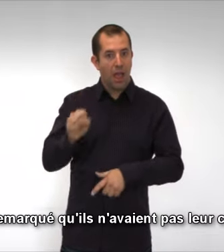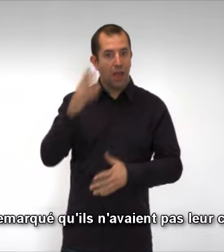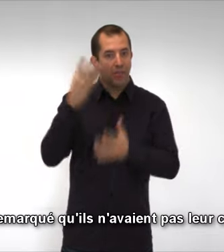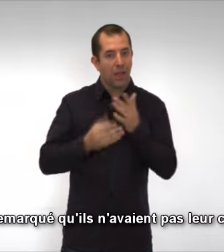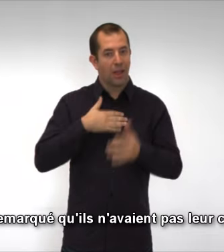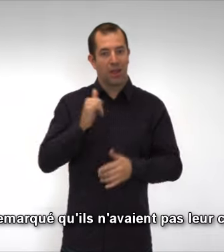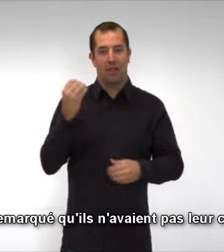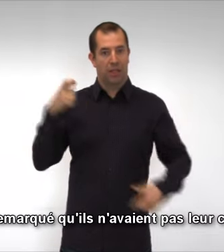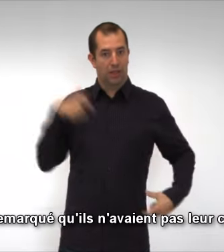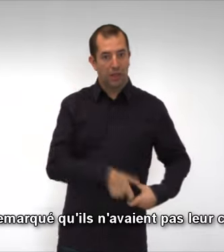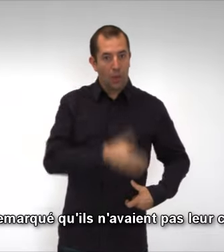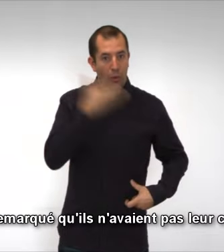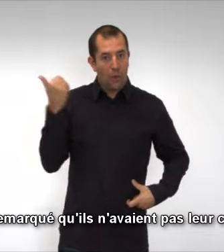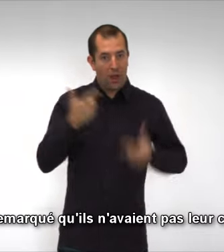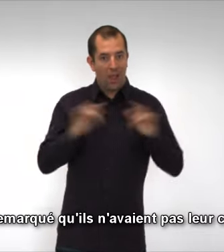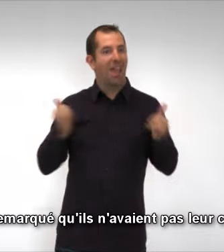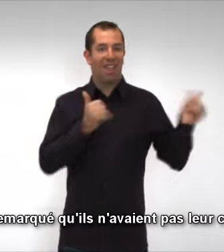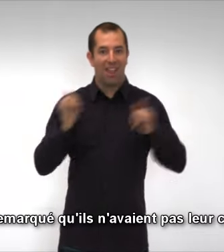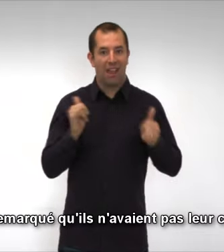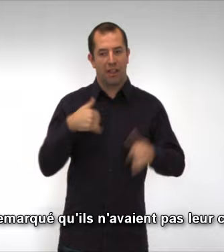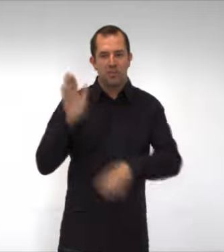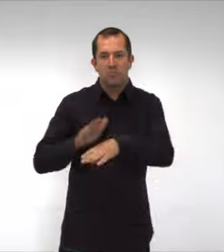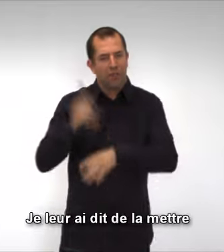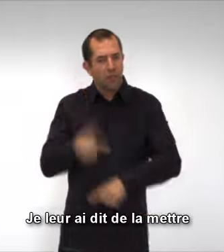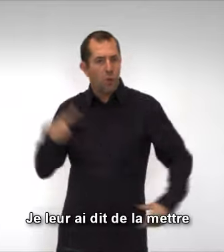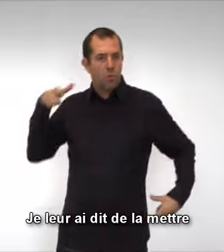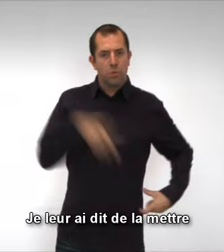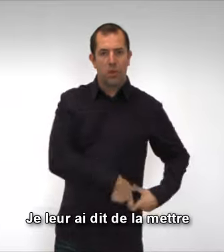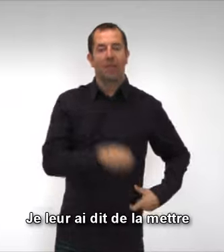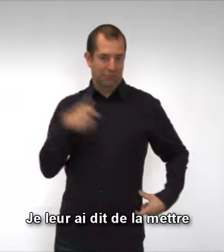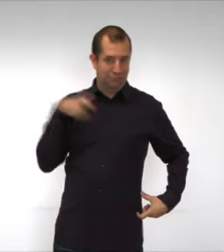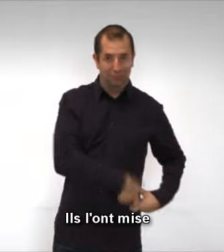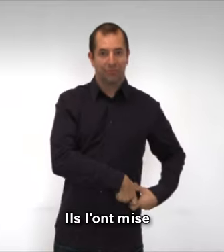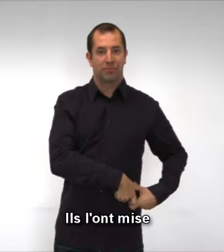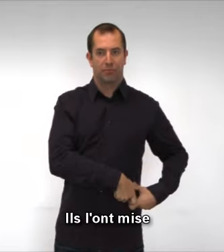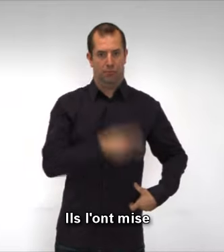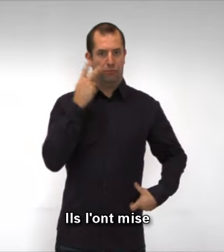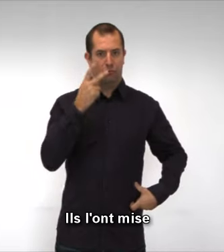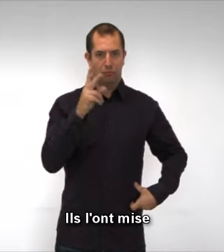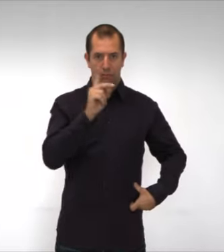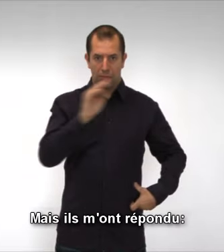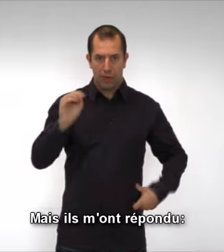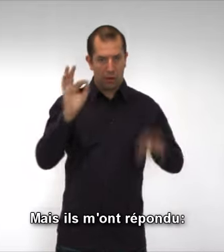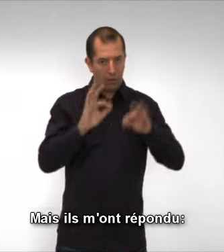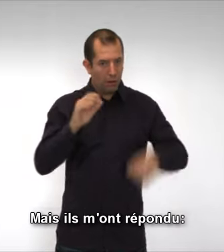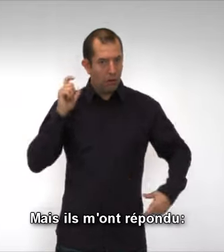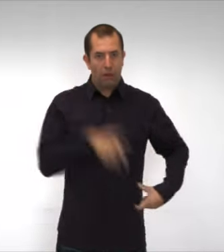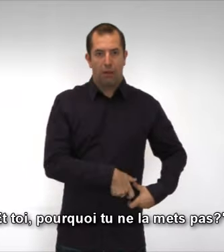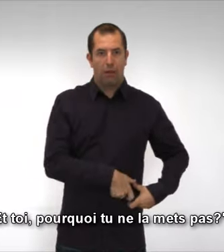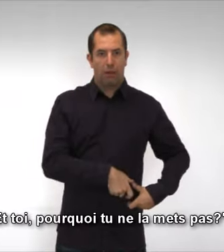Là, j'ai remarqué qu n'avaient pas mis leur ceinture. Alors je leur ai dit, attachez votre ceinture. C'est ce qu'ils ont fait, mais ils m'ont répondu, et toi, pourquoi tu ne la